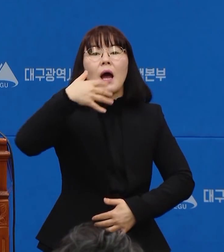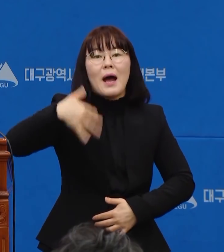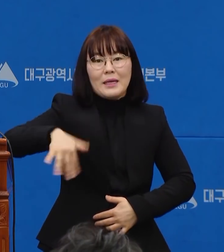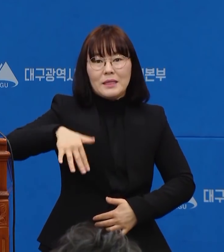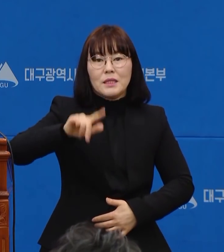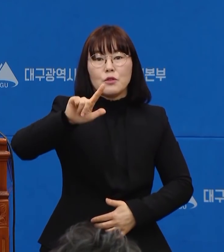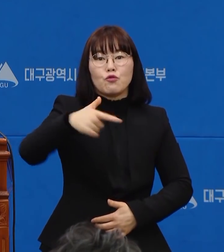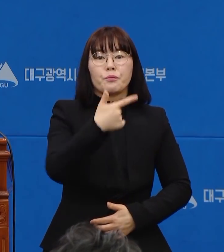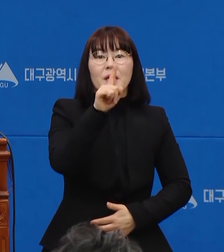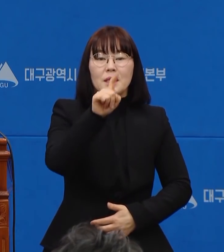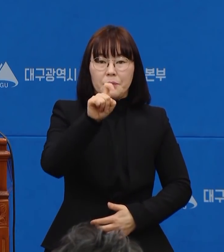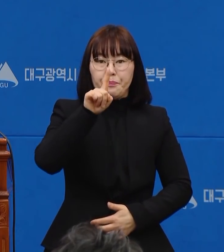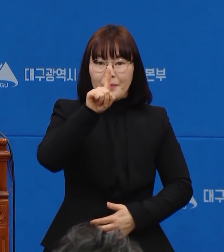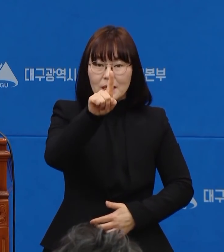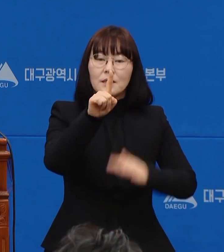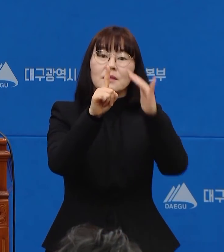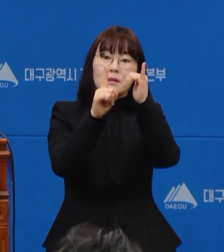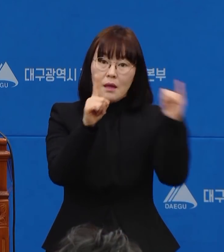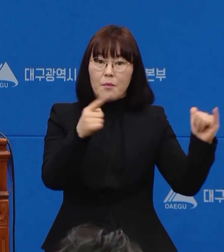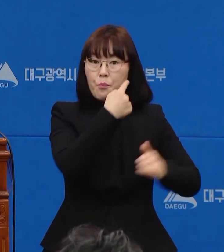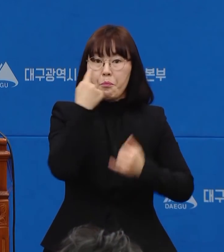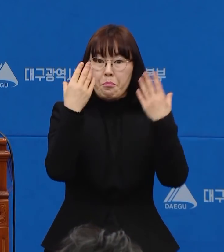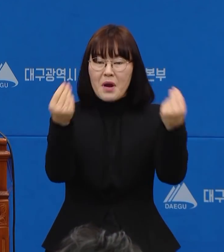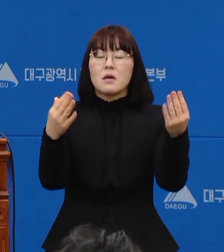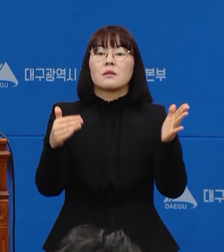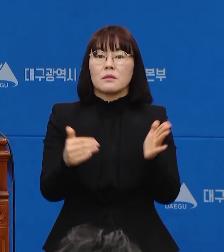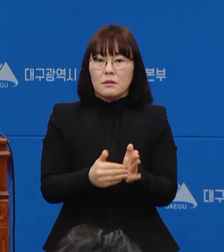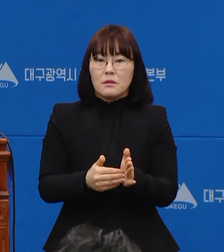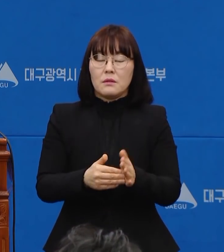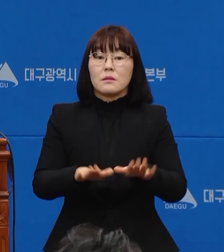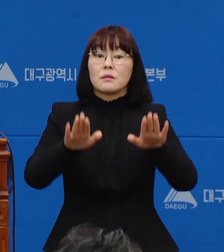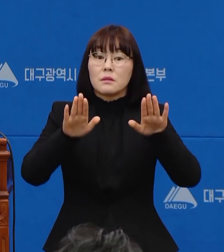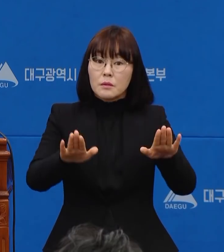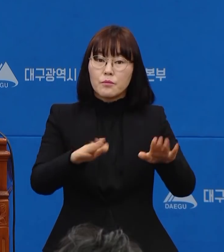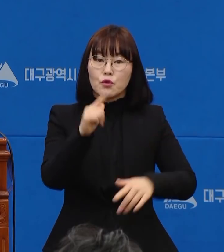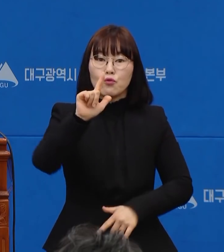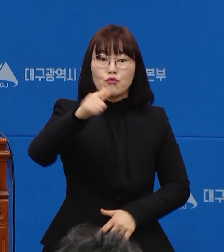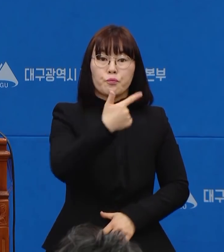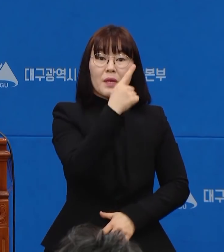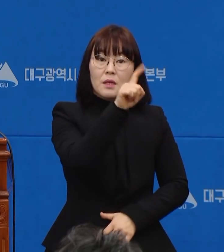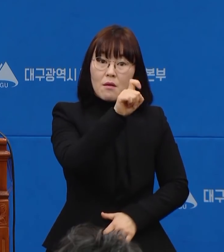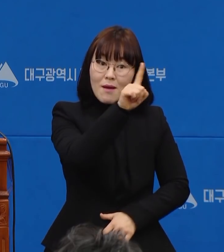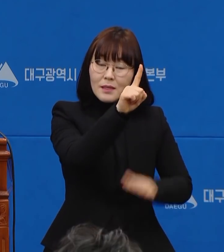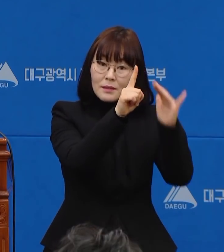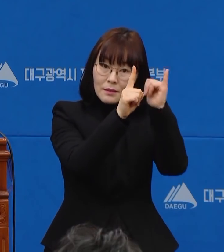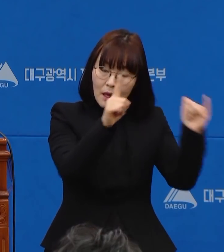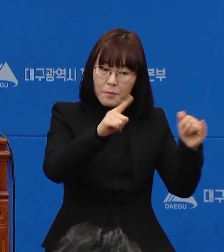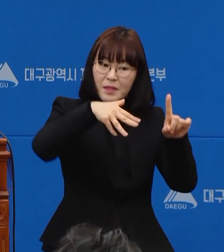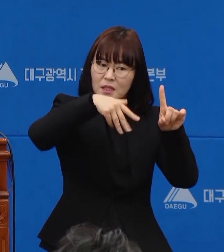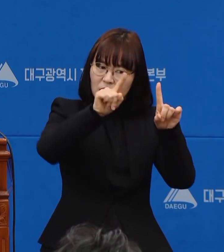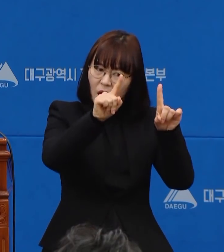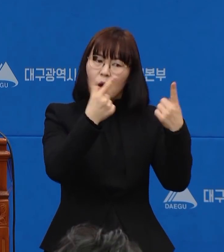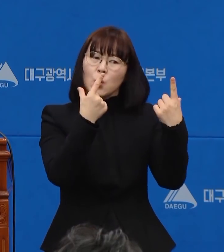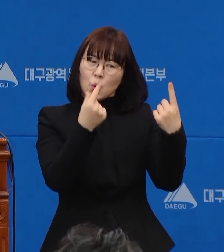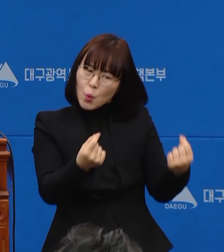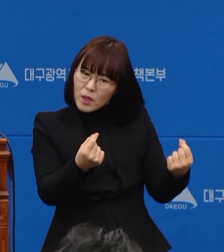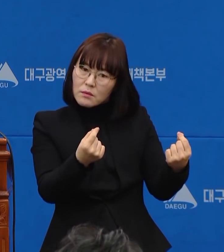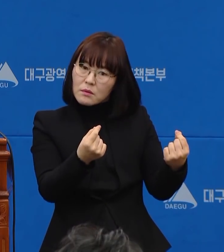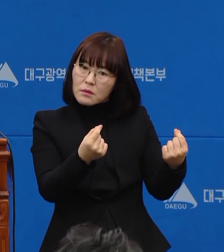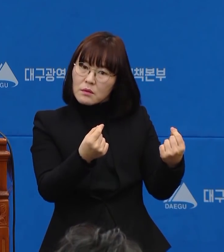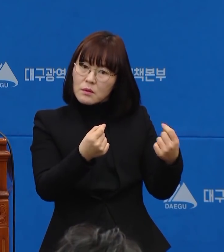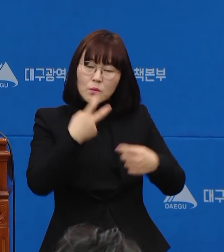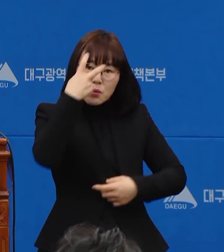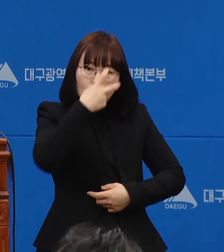611명으로 확인되고 있습니다. 하지만 이들에 대해서도 1차 관리 대상과 같이 분석해본다면